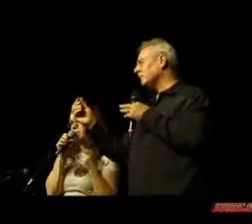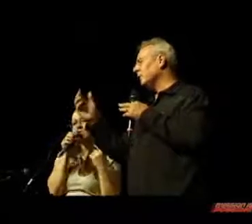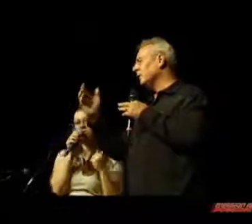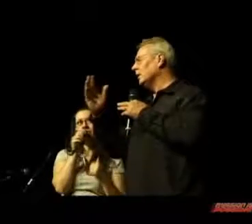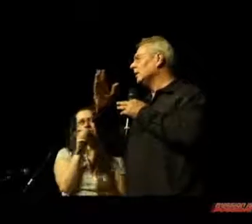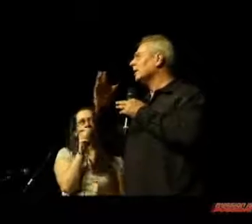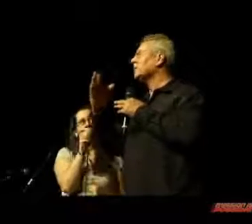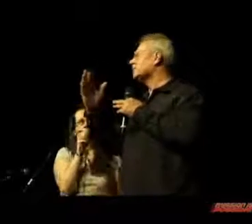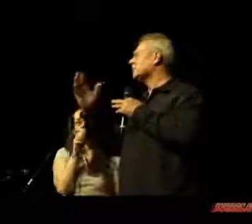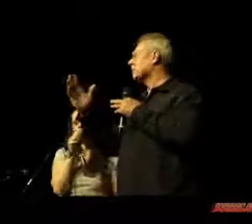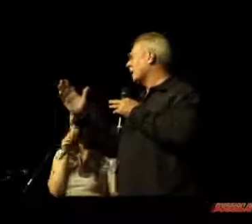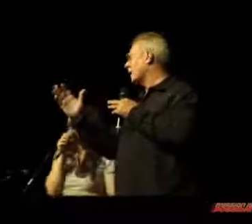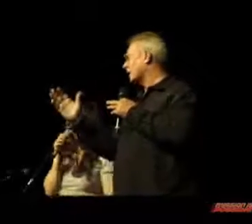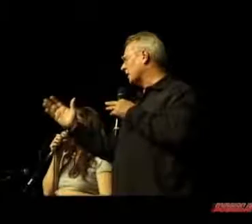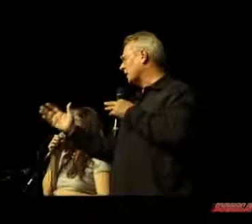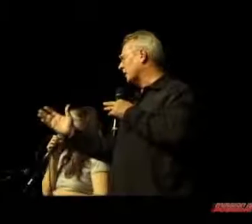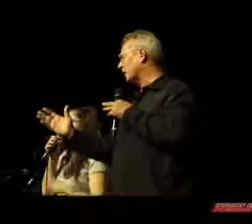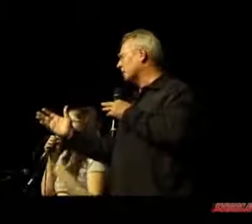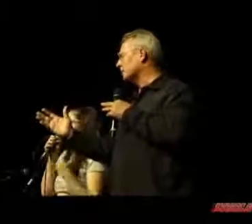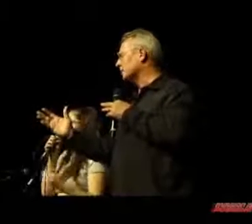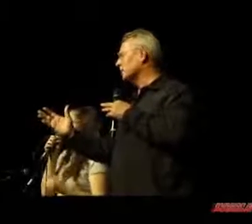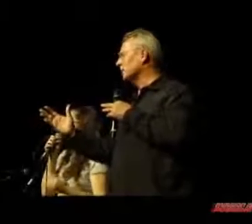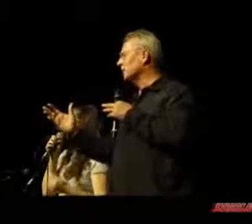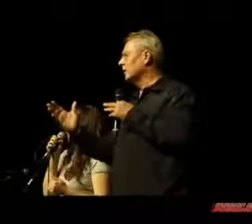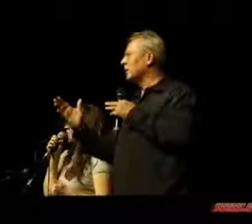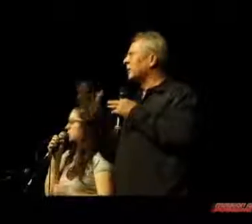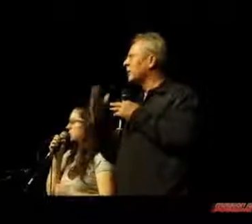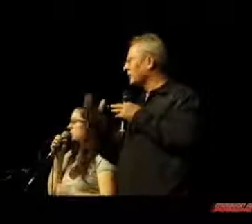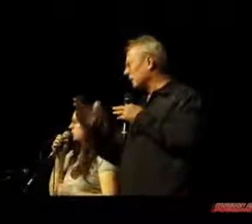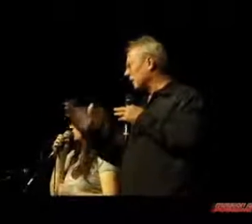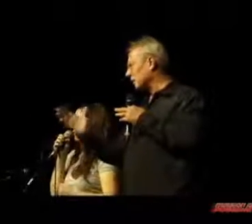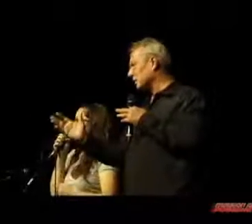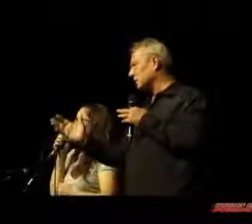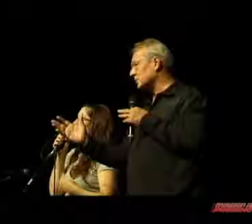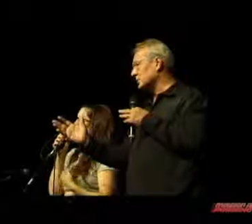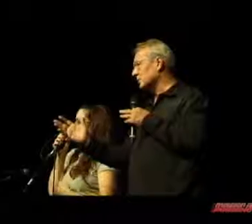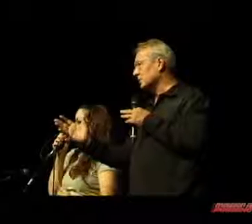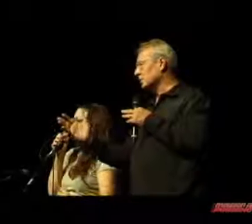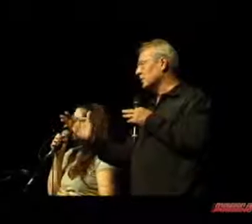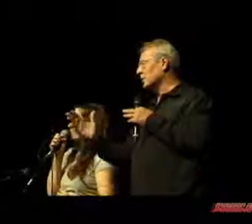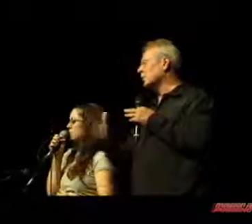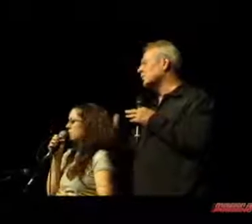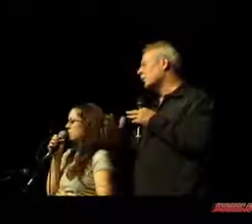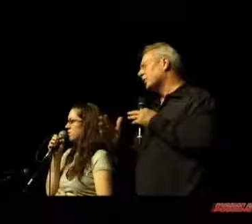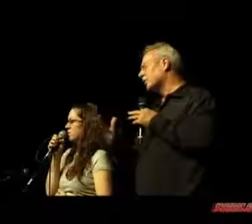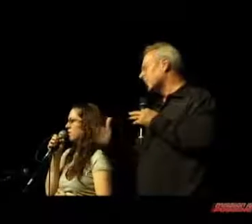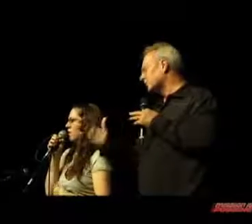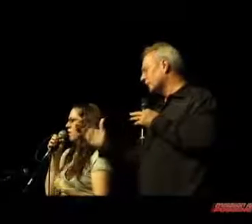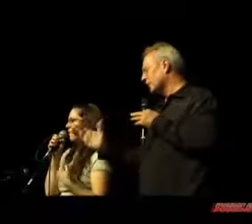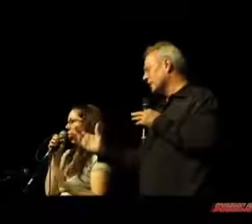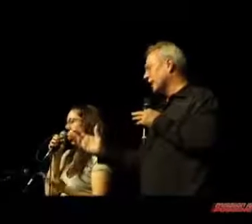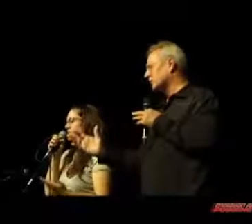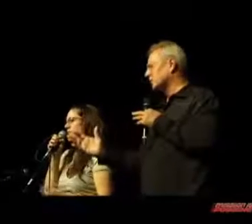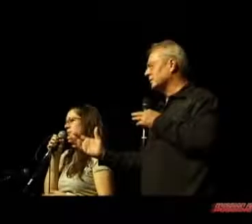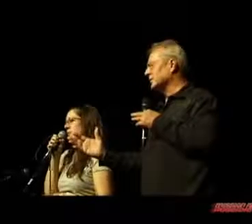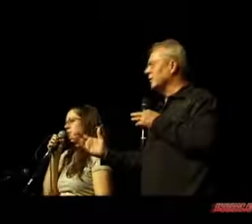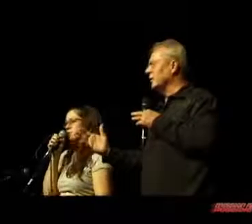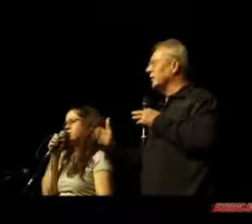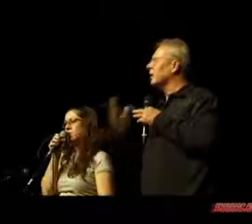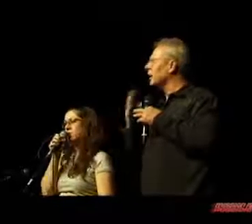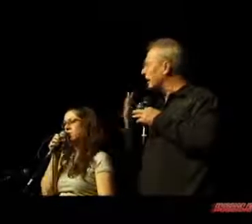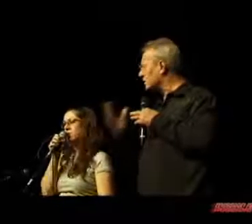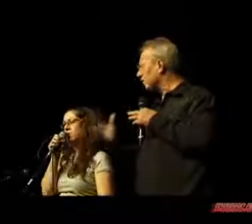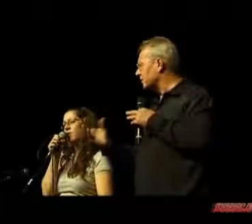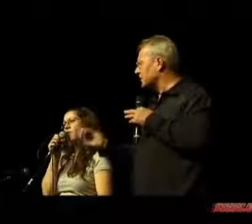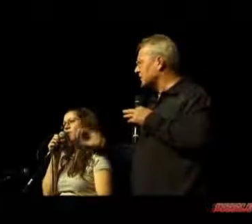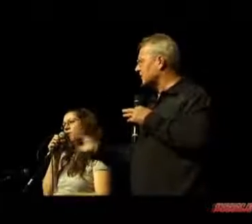Im Himmel, so auf Erden. uns heute unser tägliches Und vergib uns unsere Schuld. Wie auch wir vergib uns